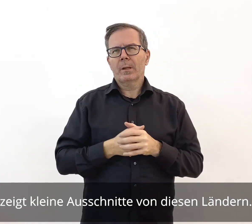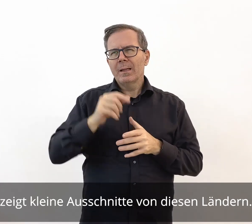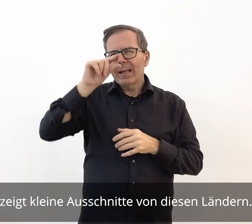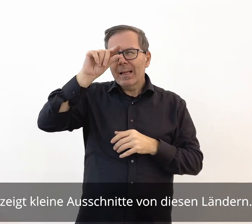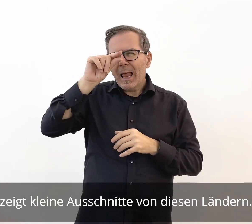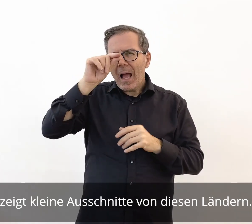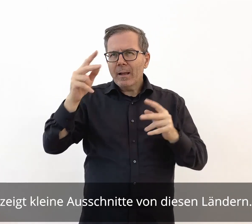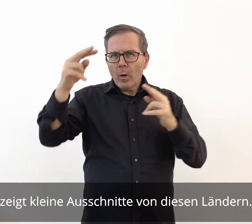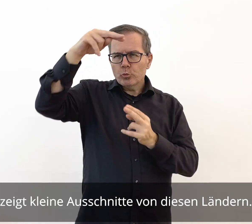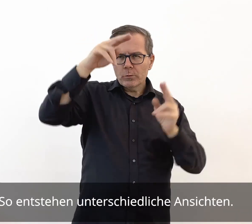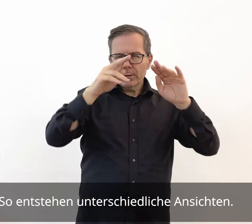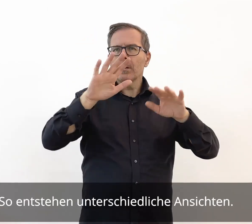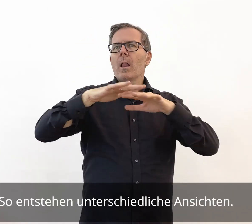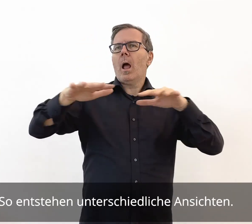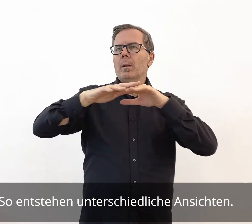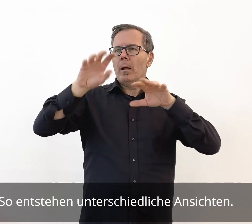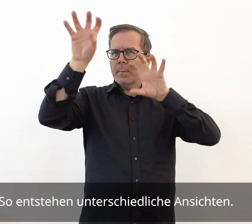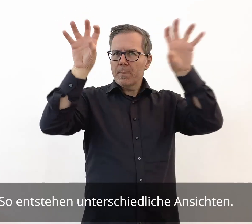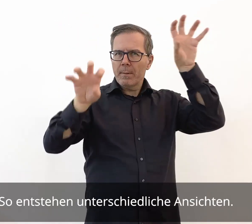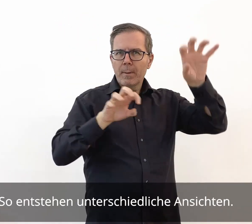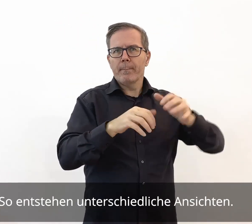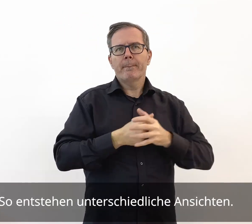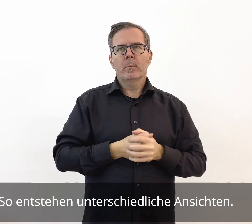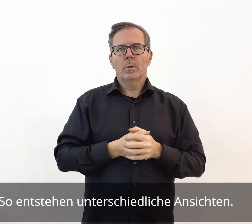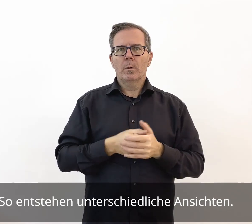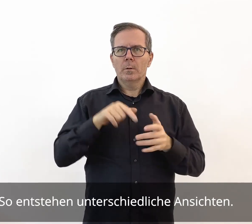diesen Ländern. So entstehen unterschiedliche Ansichten.